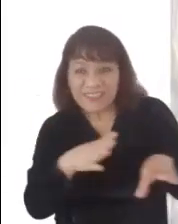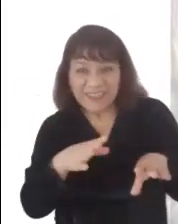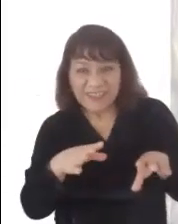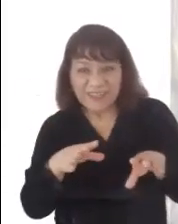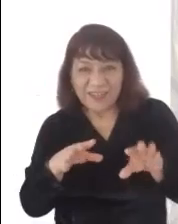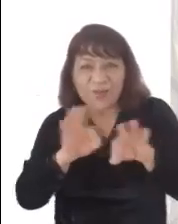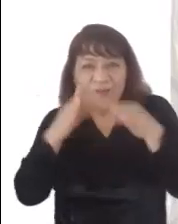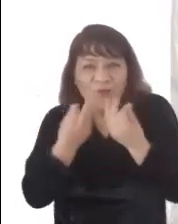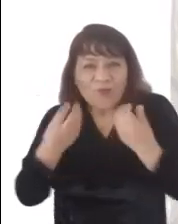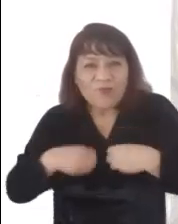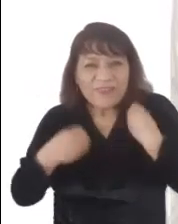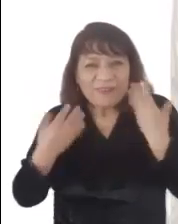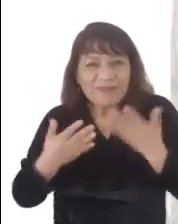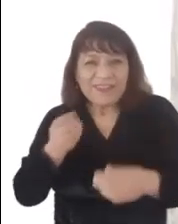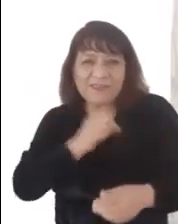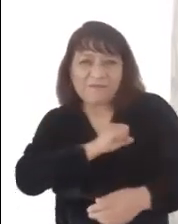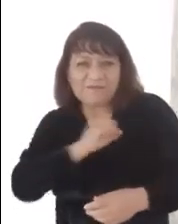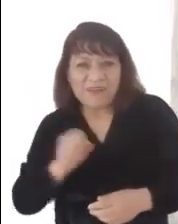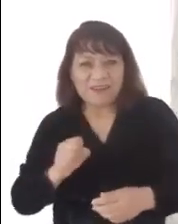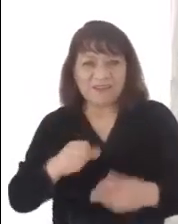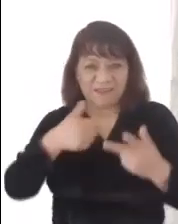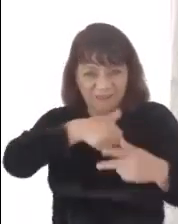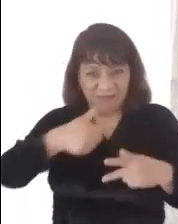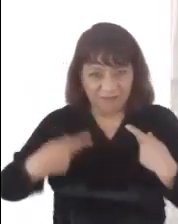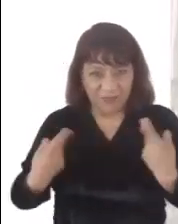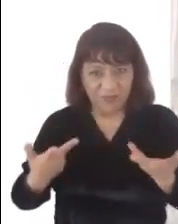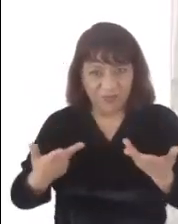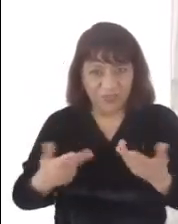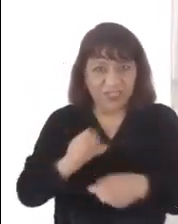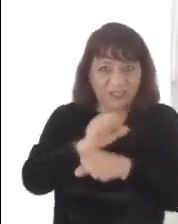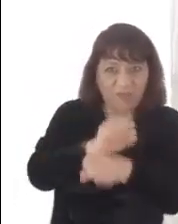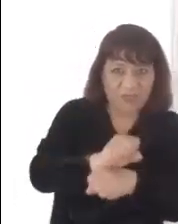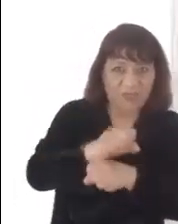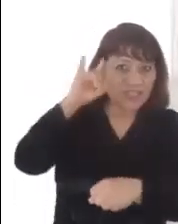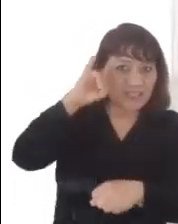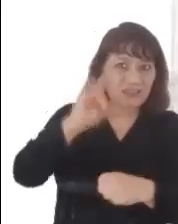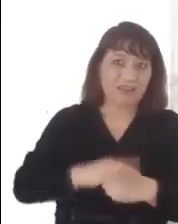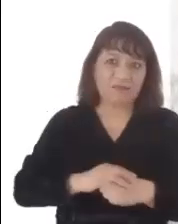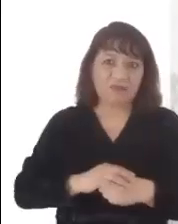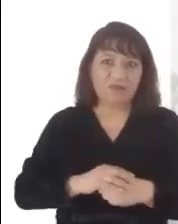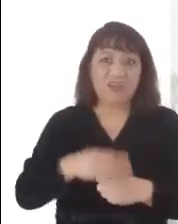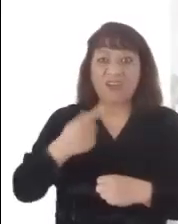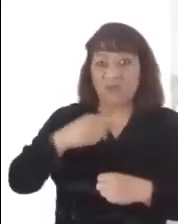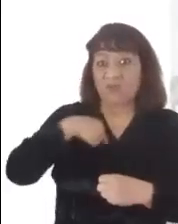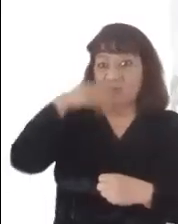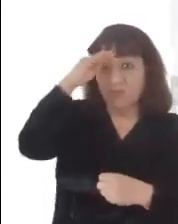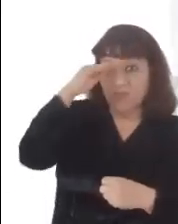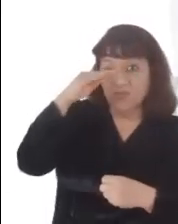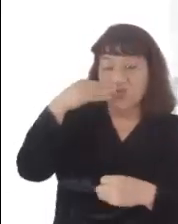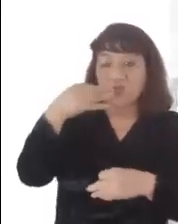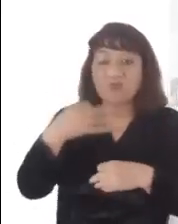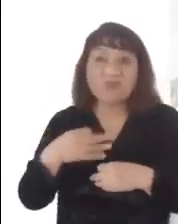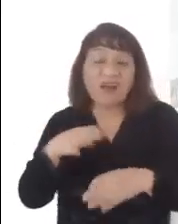que someten a nuestros pueblos y naciones. Pero mientras sigan rigiendo las leyes